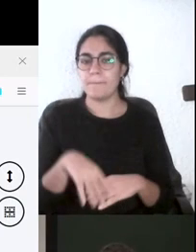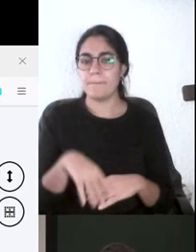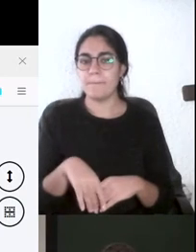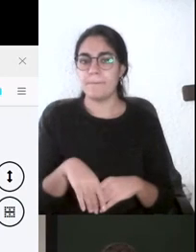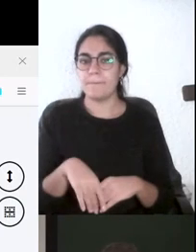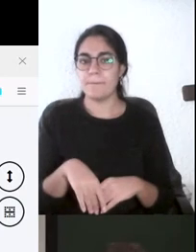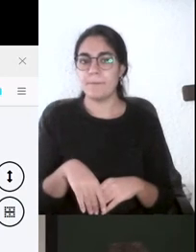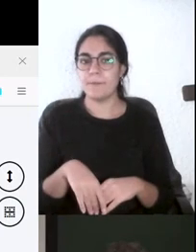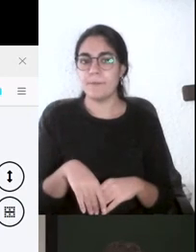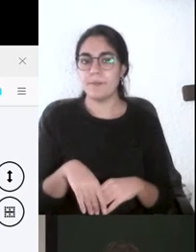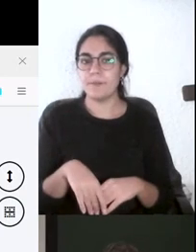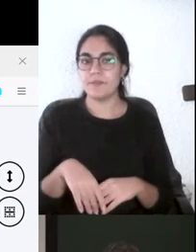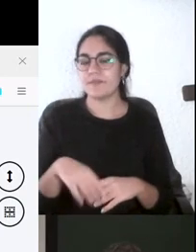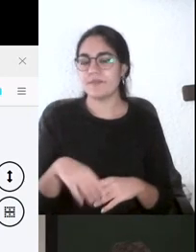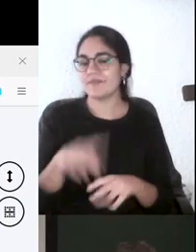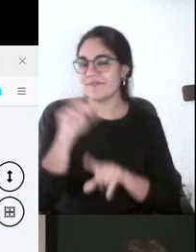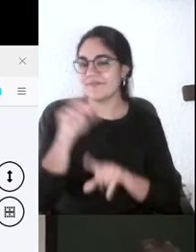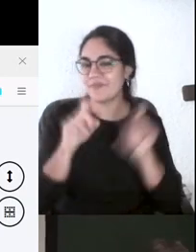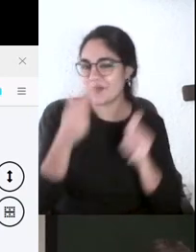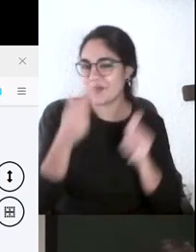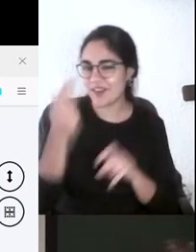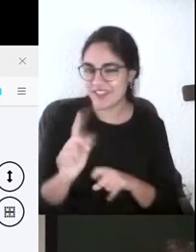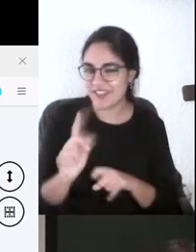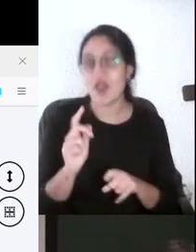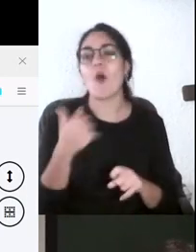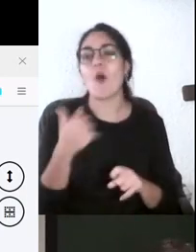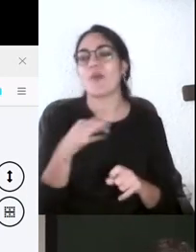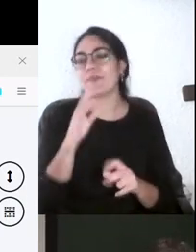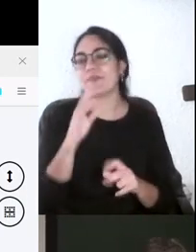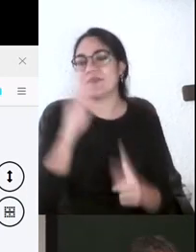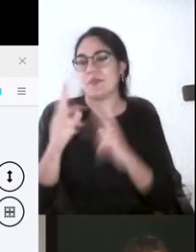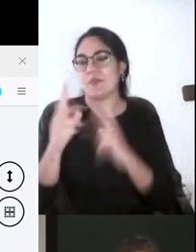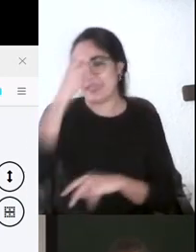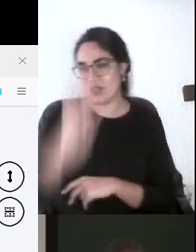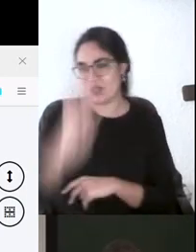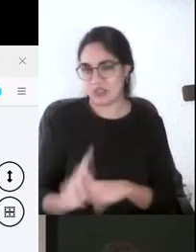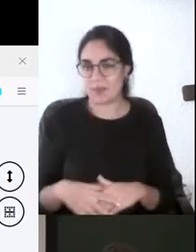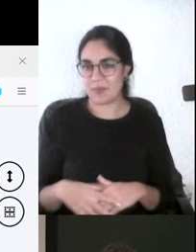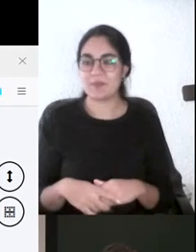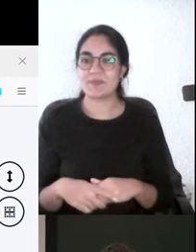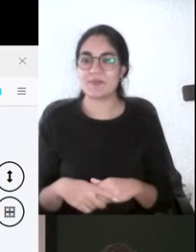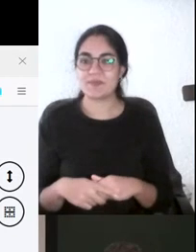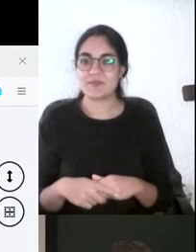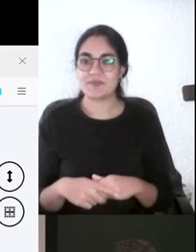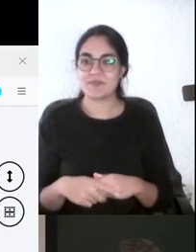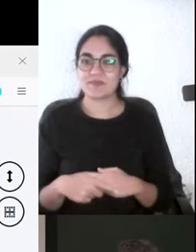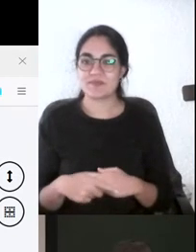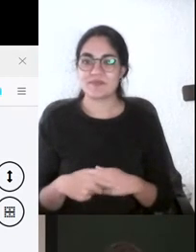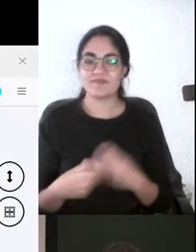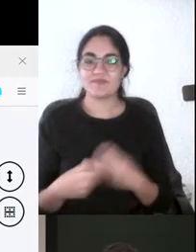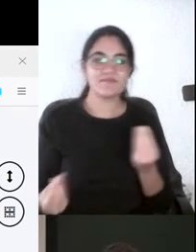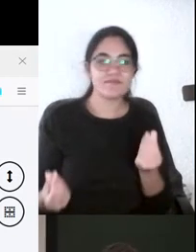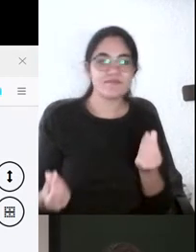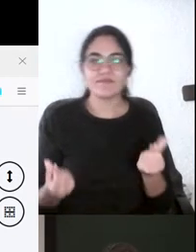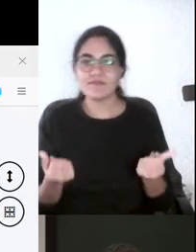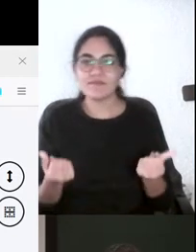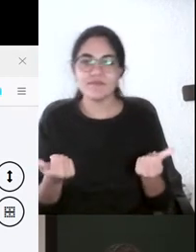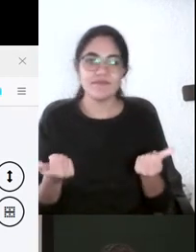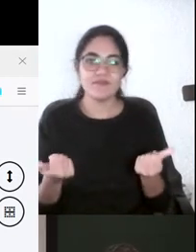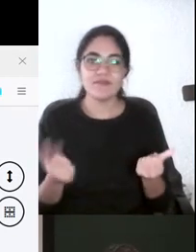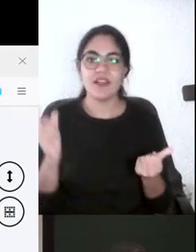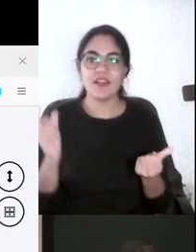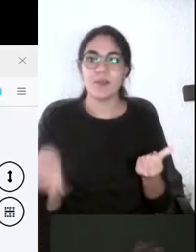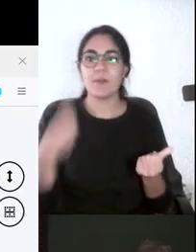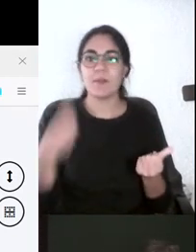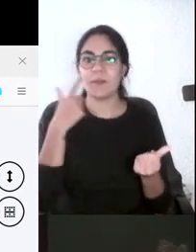no os interesa la pregunta o no sabéis qué contestar le a mostrar los resultados porque